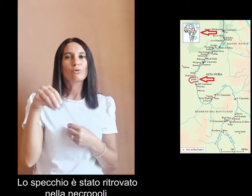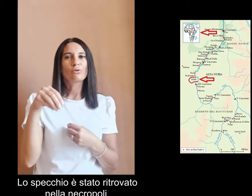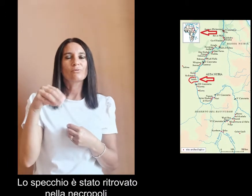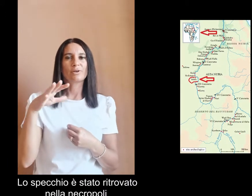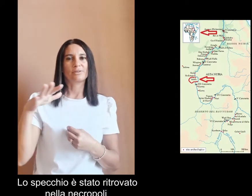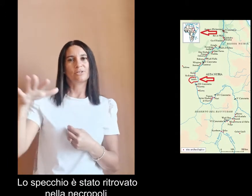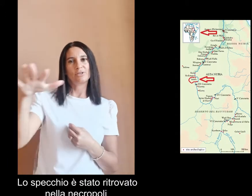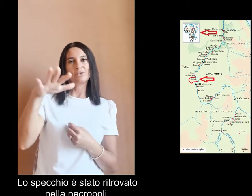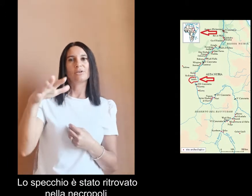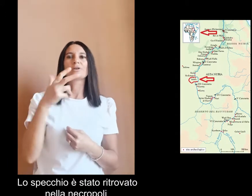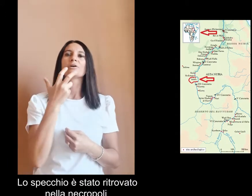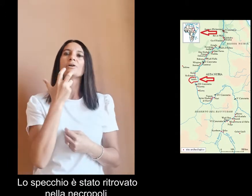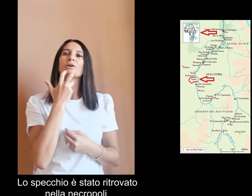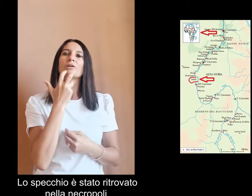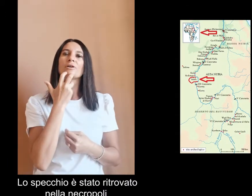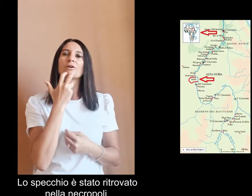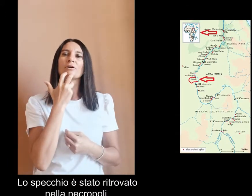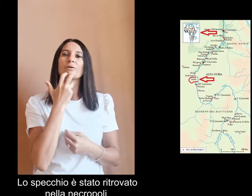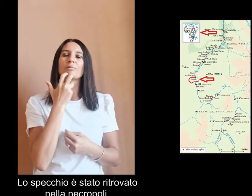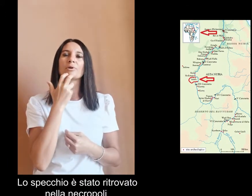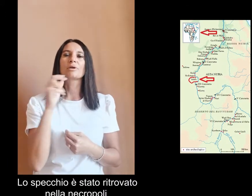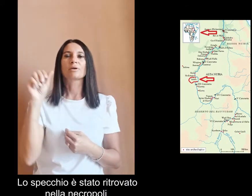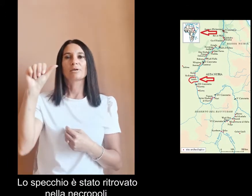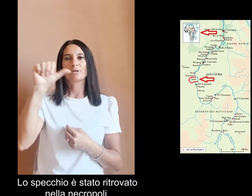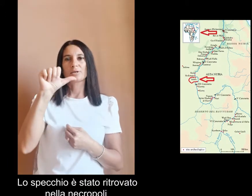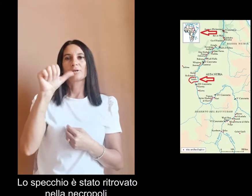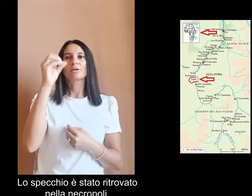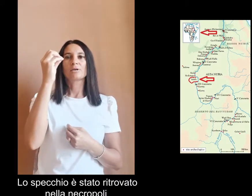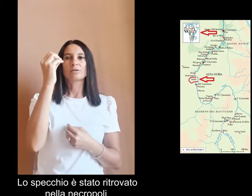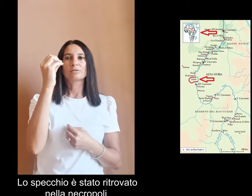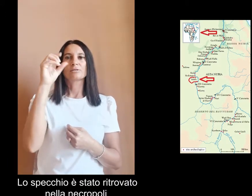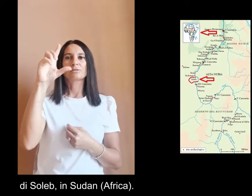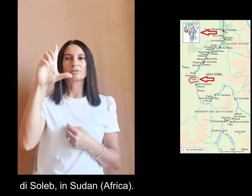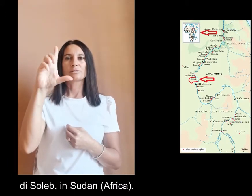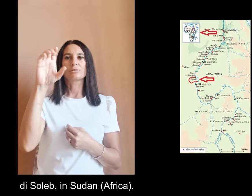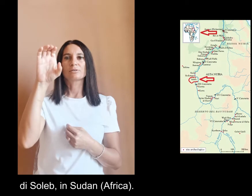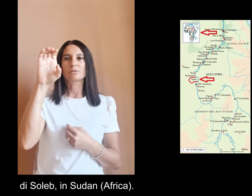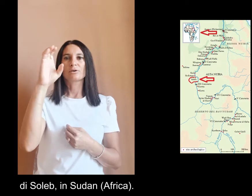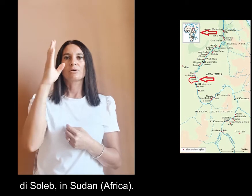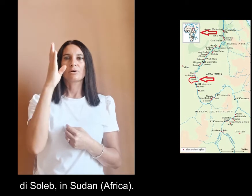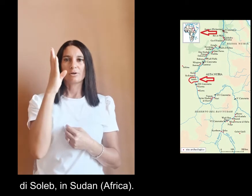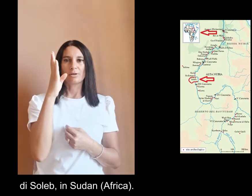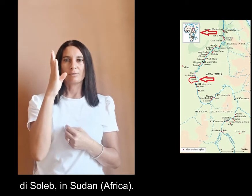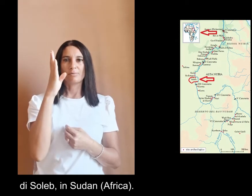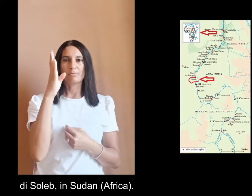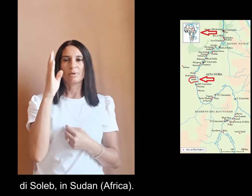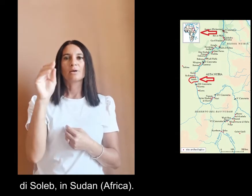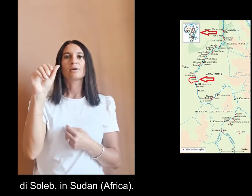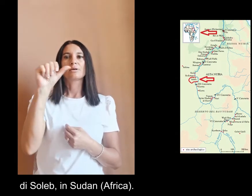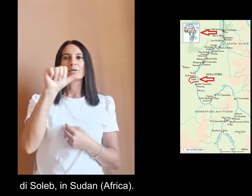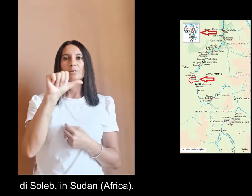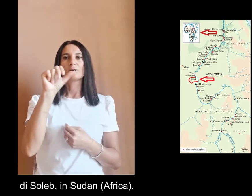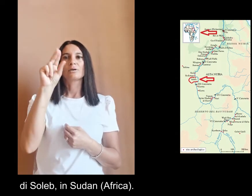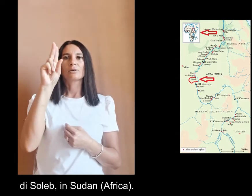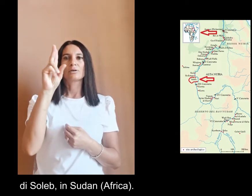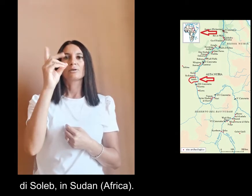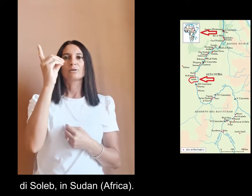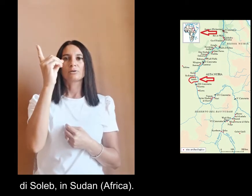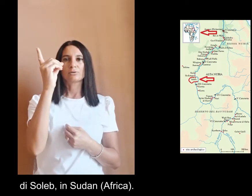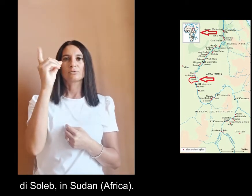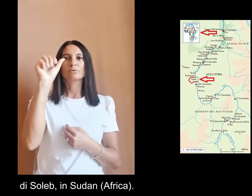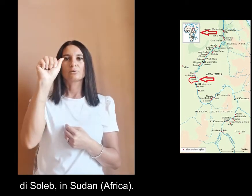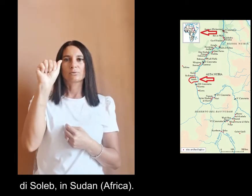ritrovato nella necropoli di Soleb in